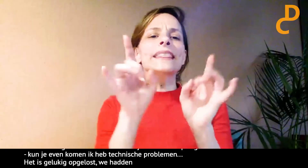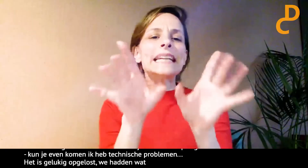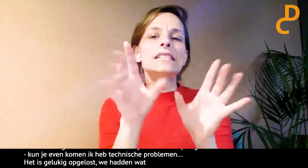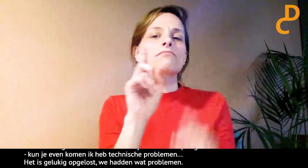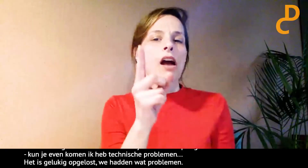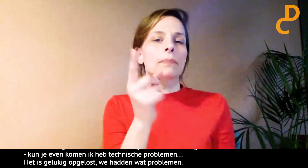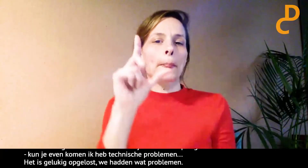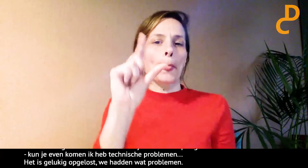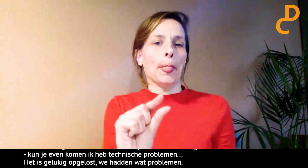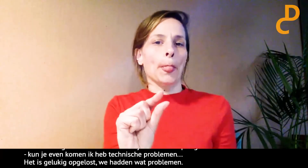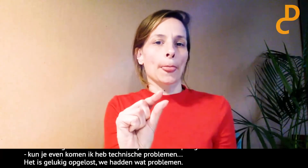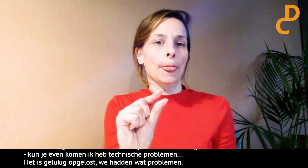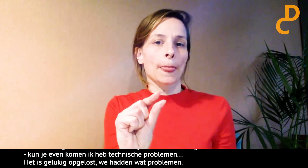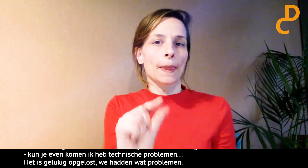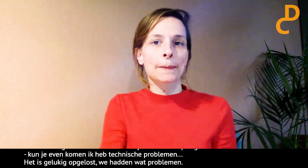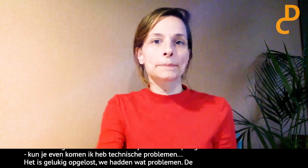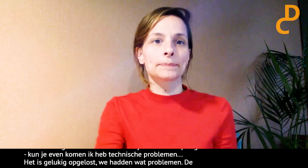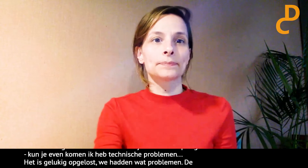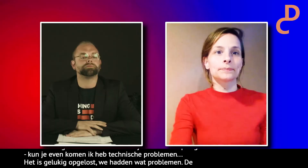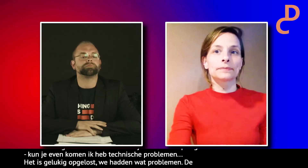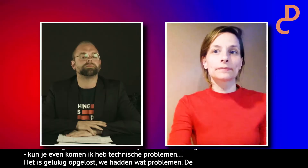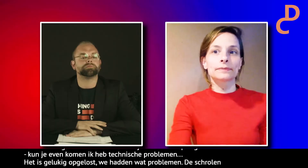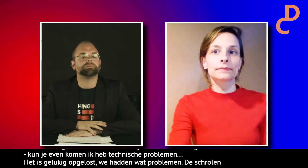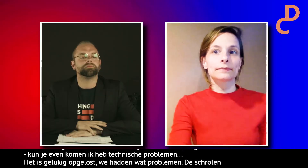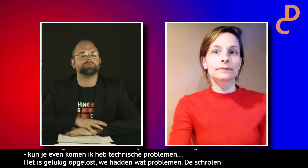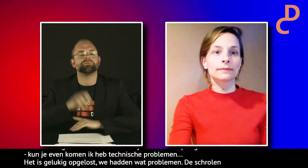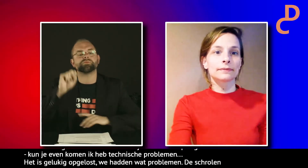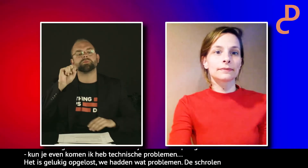De scholen zijn dus dicht. Nee, het is niet niets, maar gewoon minder.